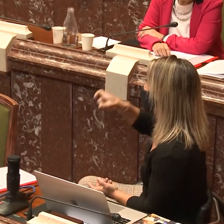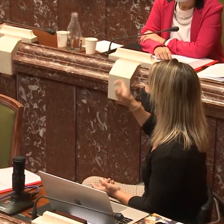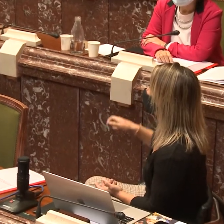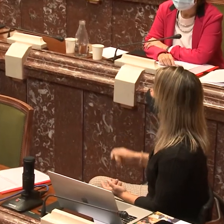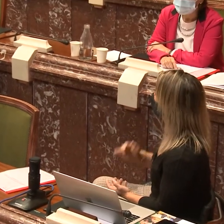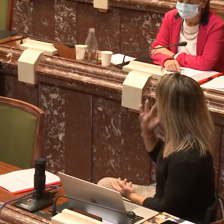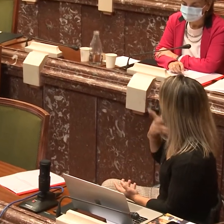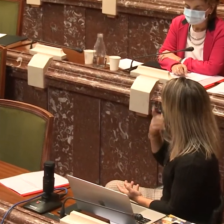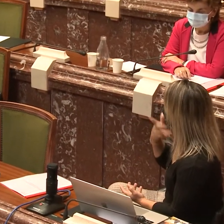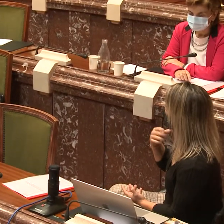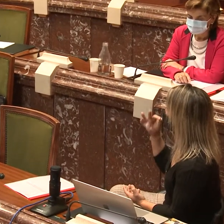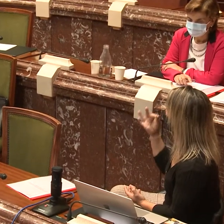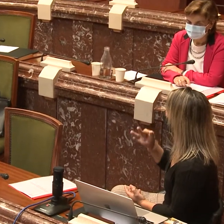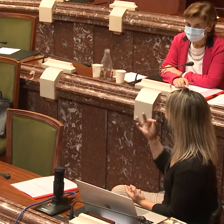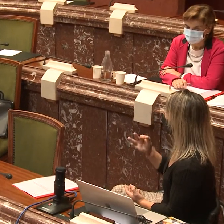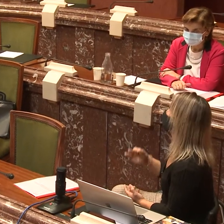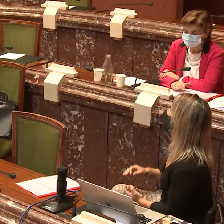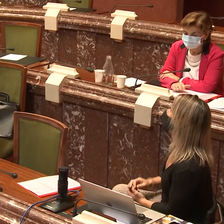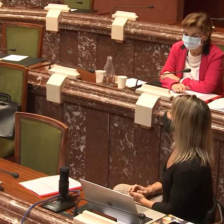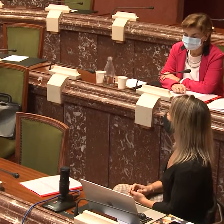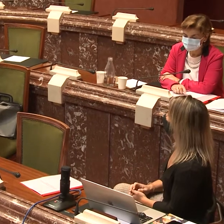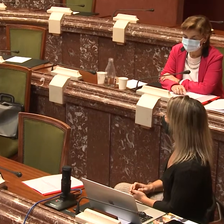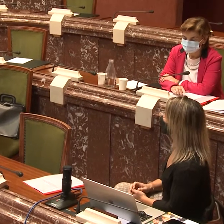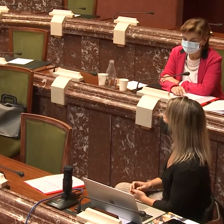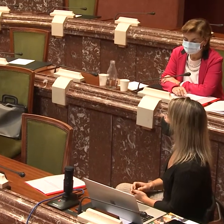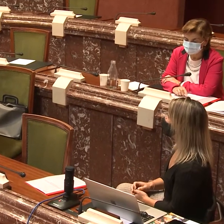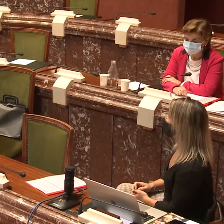Una lengua que debería ser reconocida por toda la población.